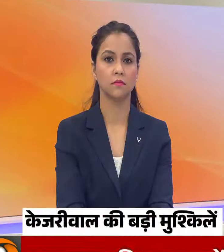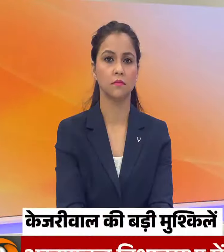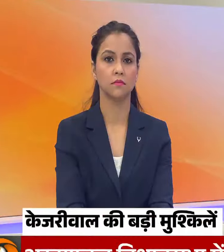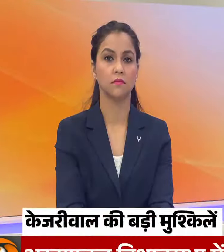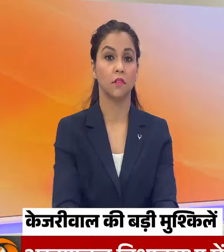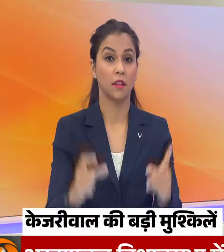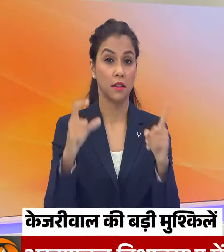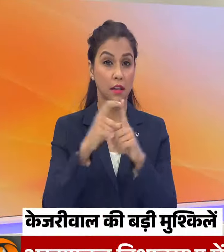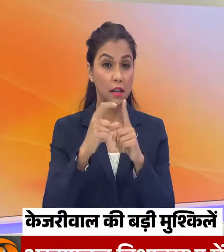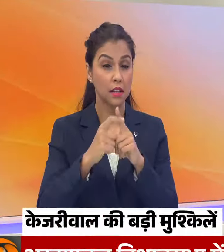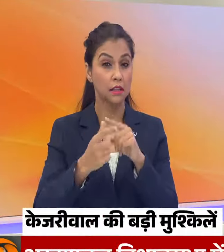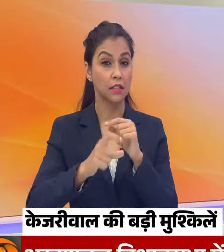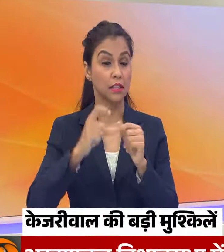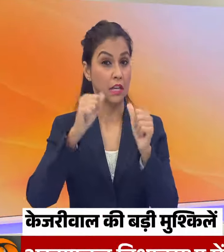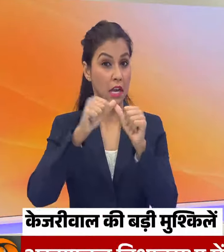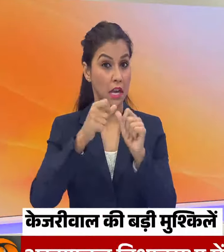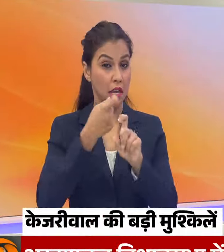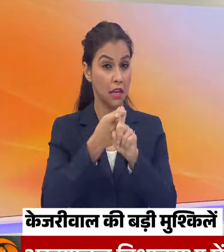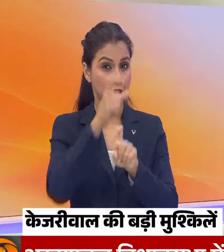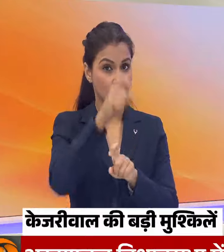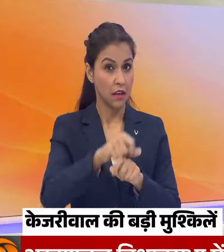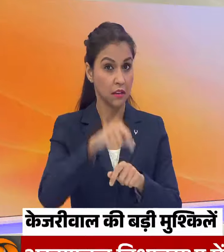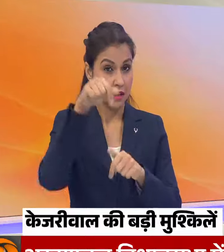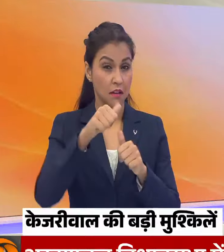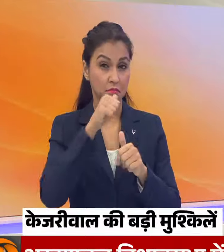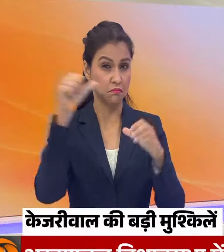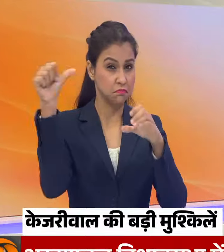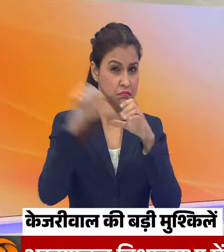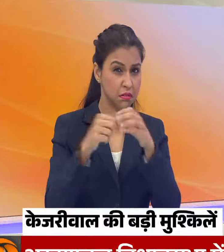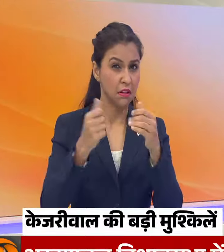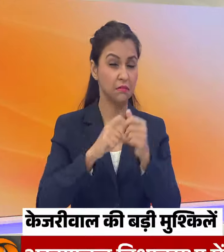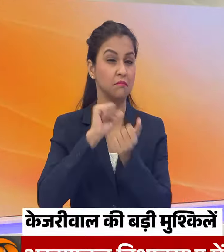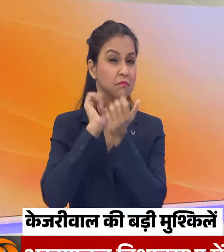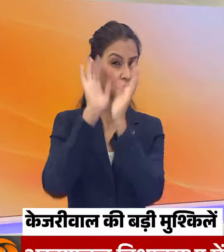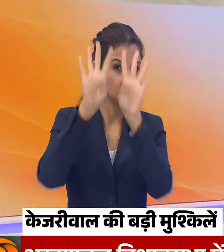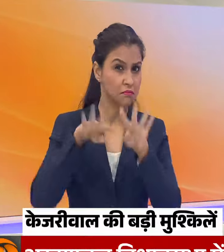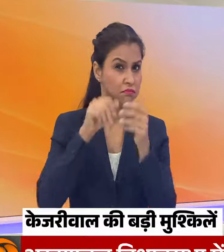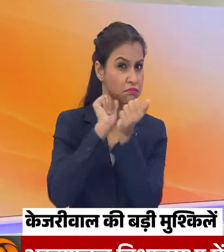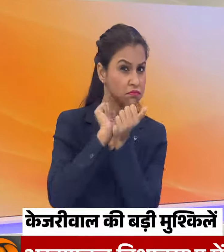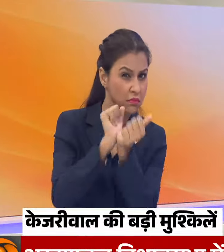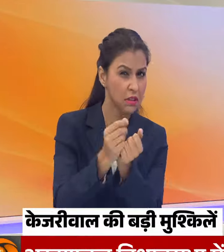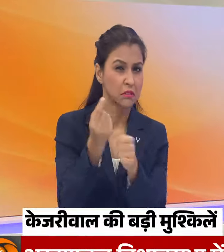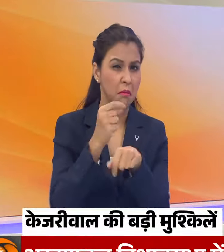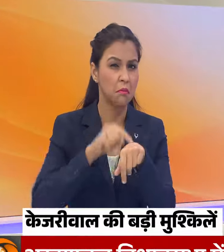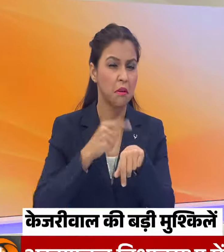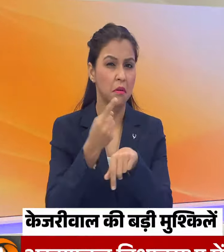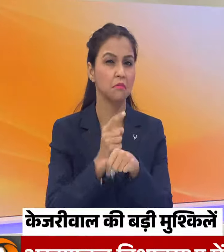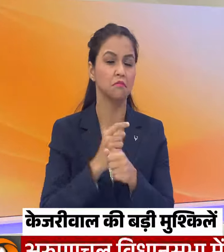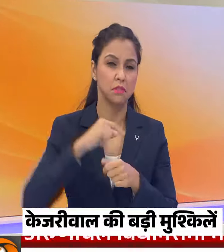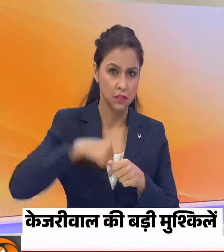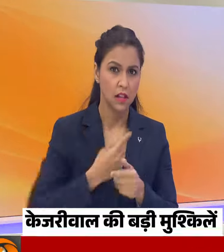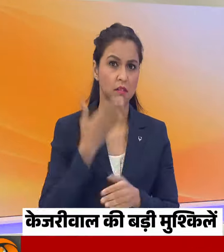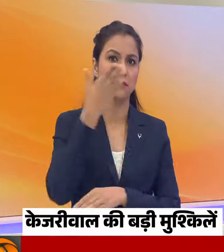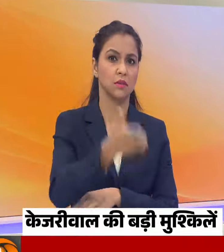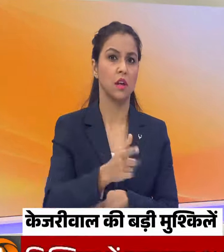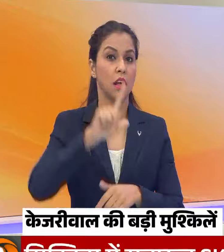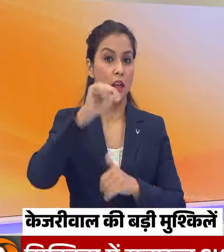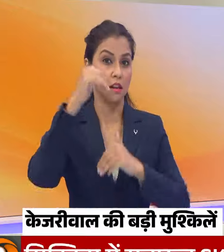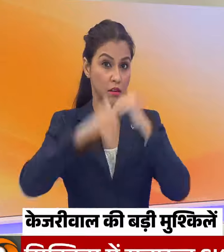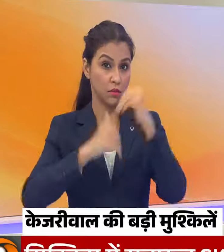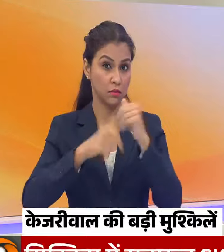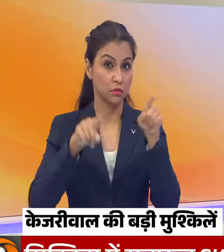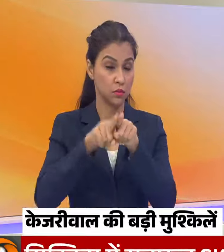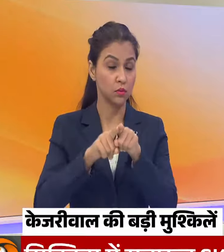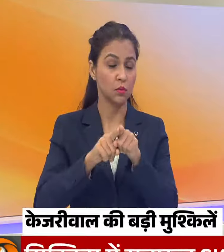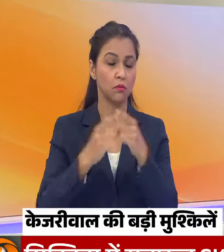दिल्ली के मुखे मंत्री अरविंत केजरिवाल आज शराब नीती मामले में तेहार जेल में कुछ ही समय में करेंगे सरेंडर लोग सभा चुनाओं तक के लिए